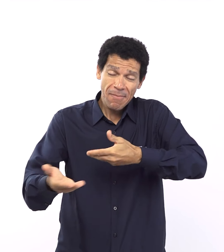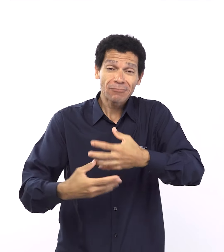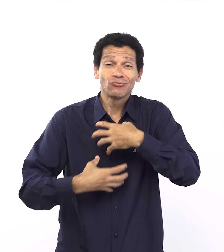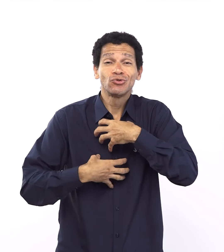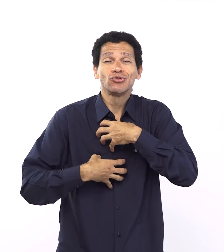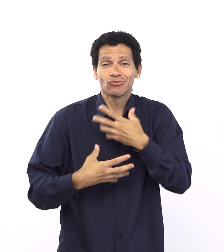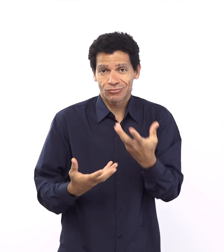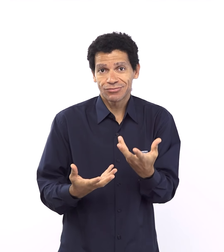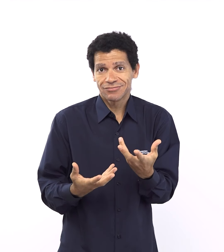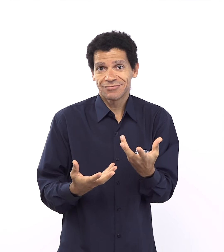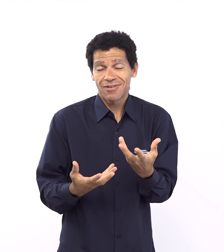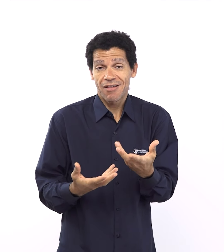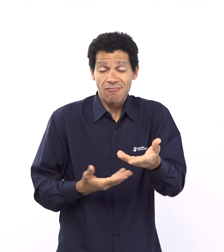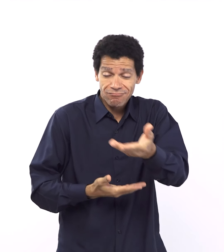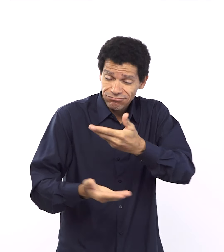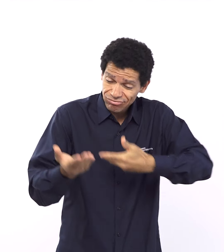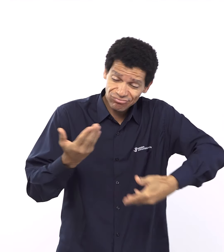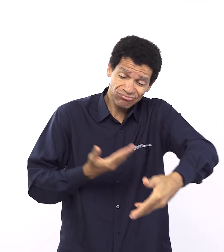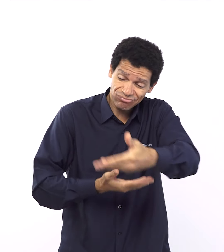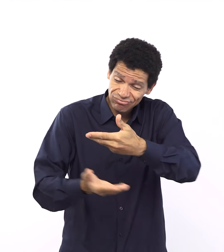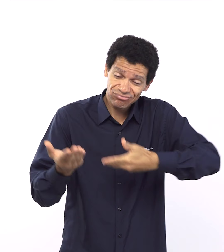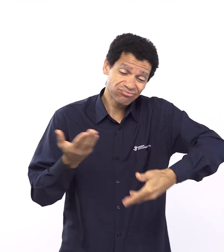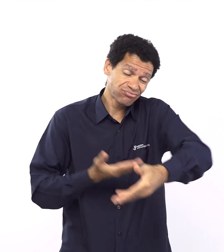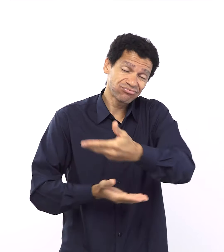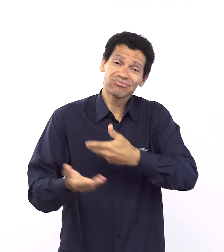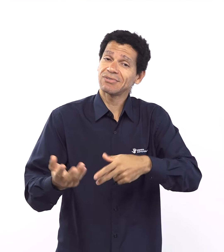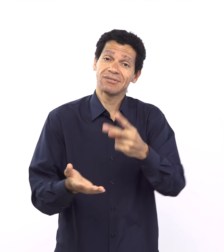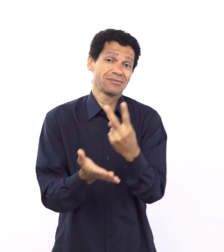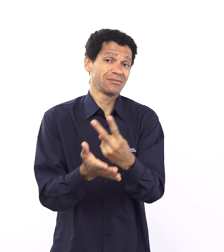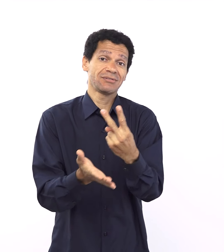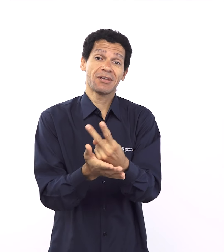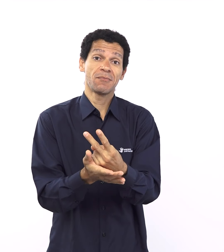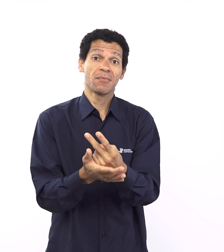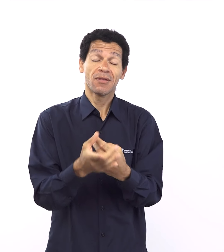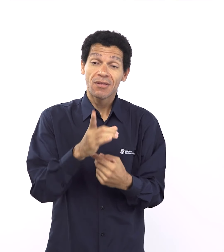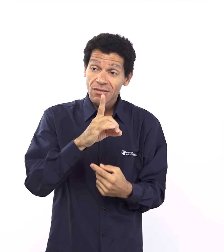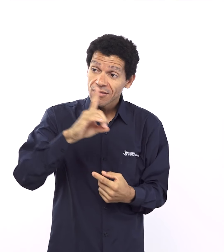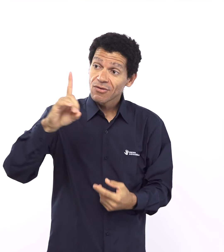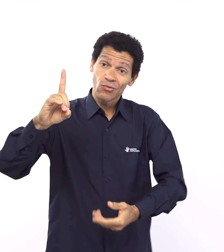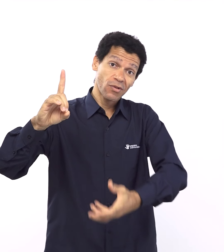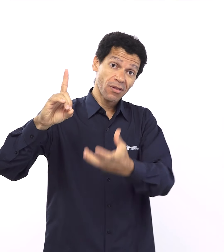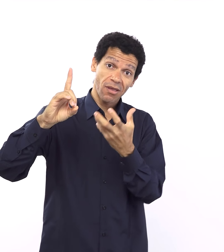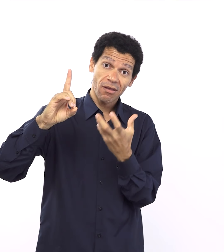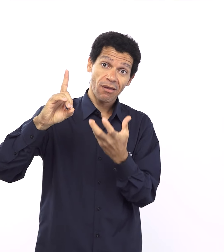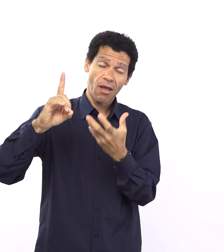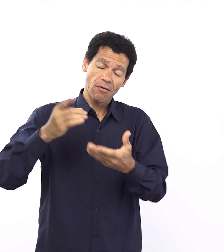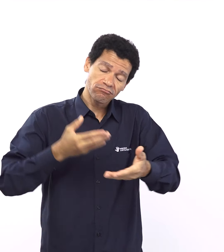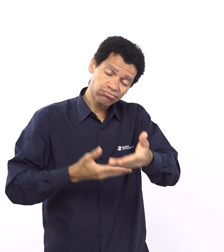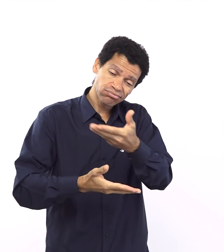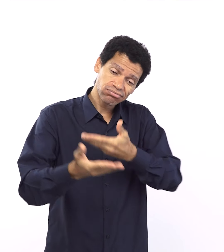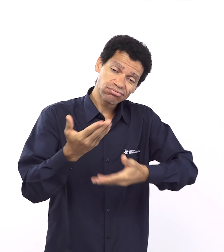relacionamento íntimo com esse povo e comigo Deus é meu amigo porém